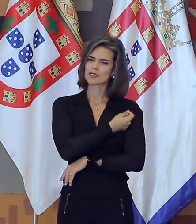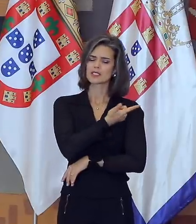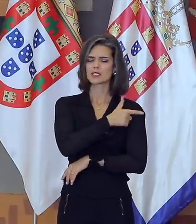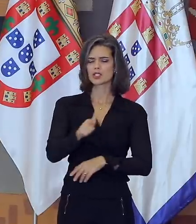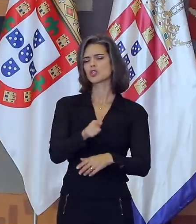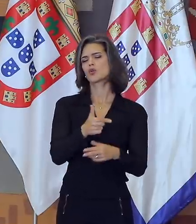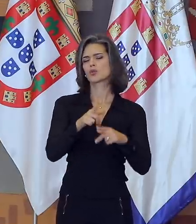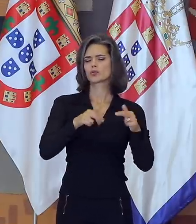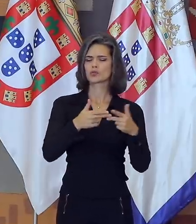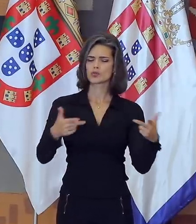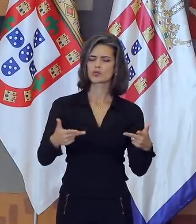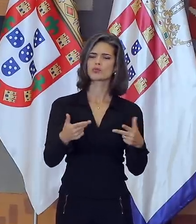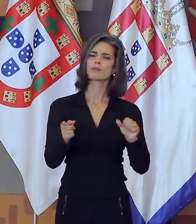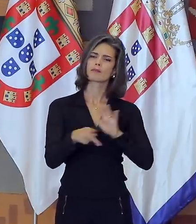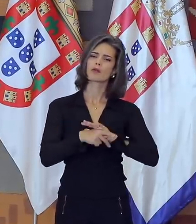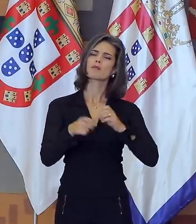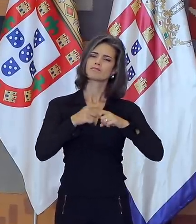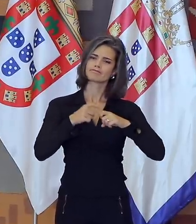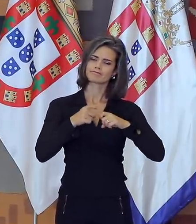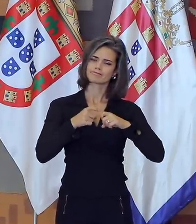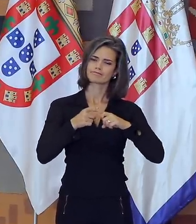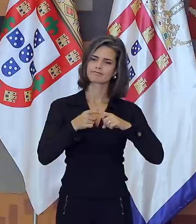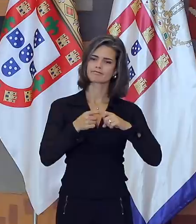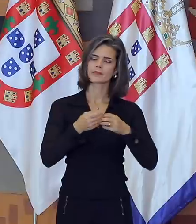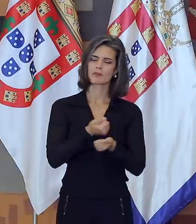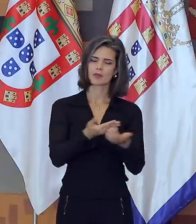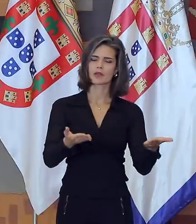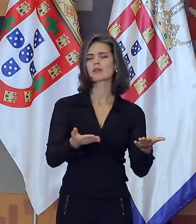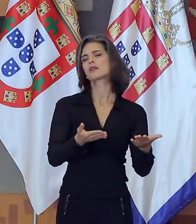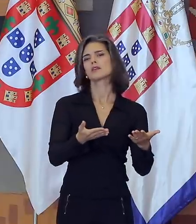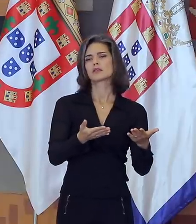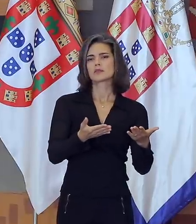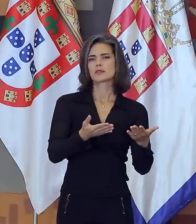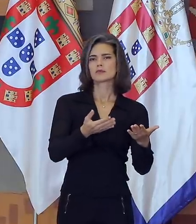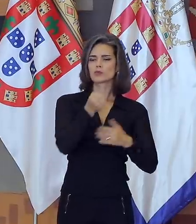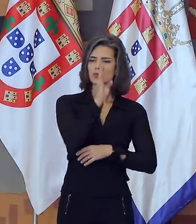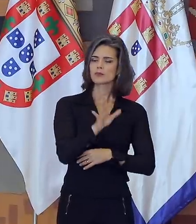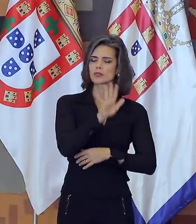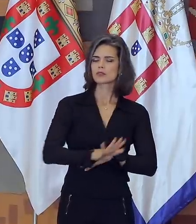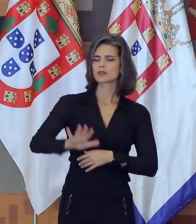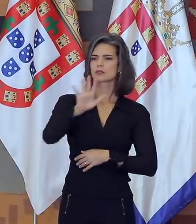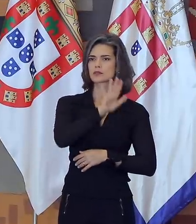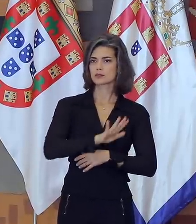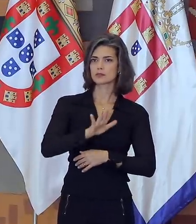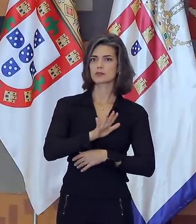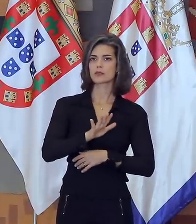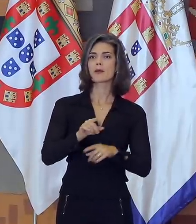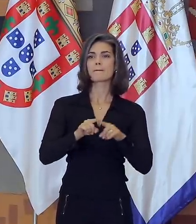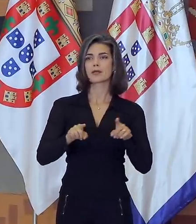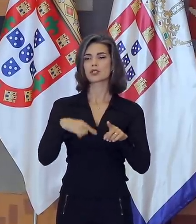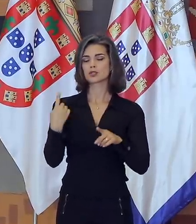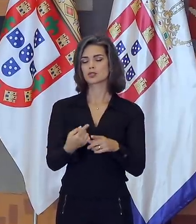insumos médicos para os brasileiros. Ao fazê-lo, não temos descurado dos aportes que, como chancelaria, podemos dar à